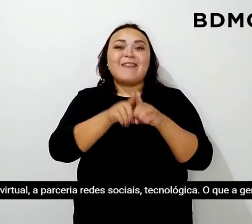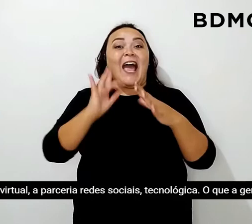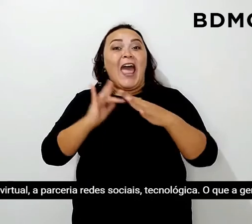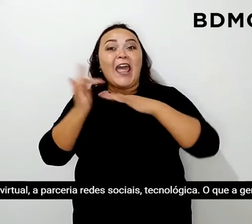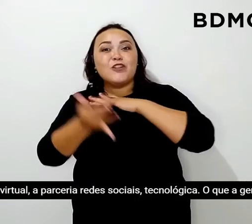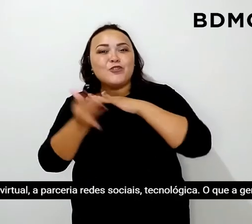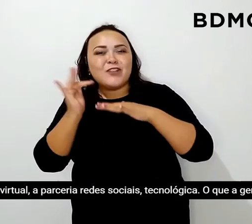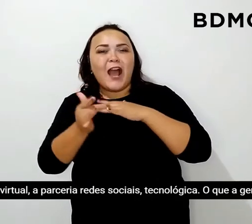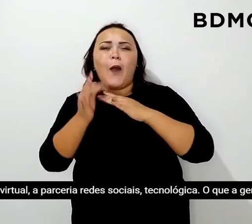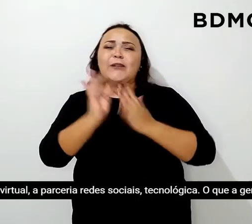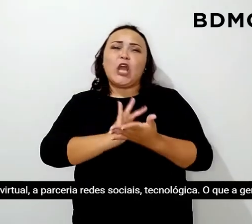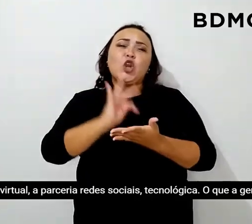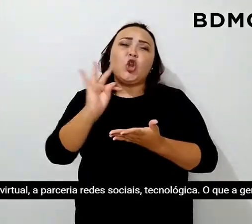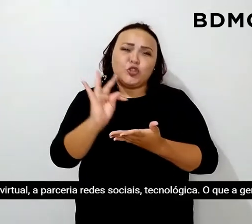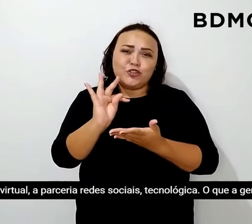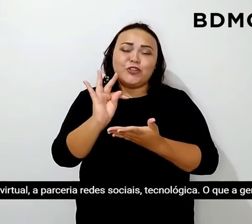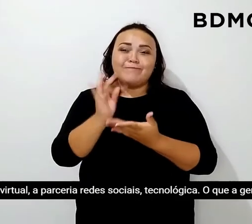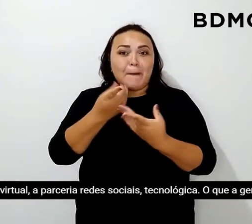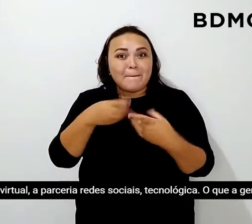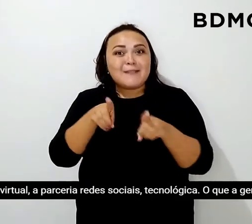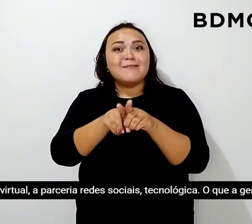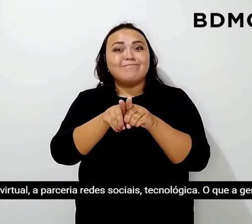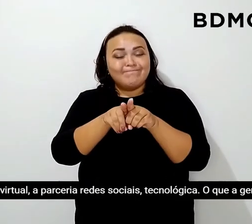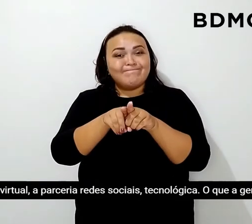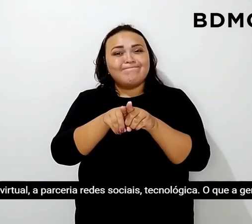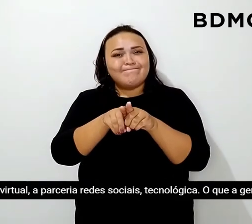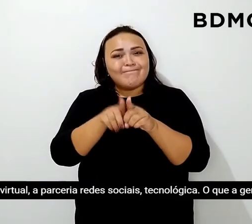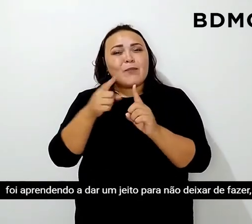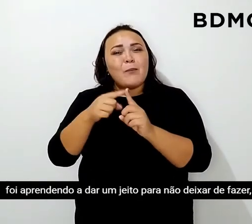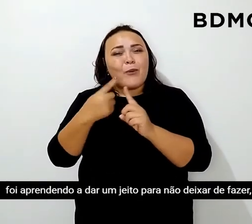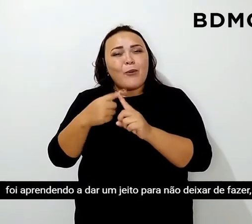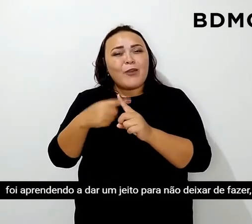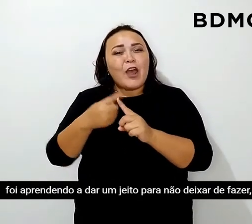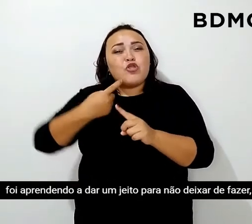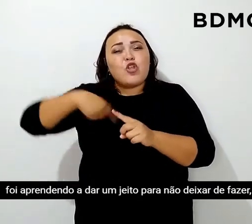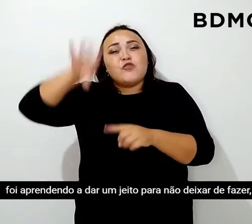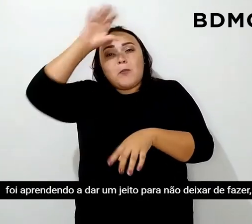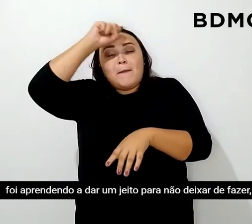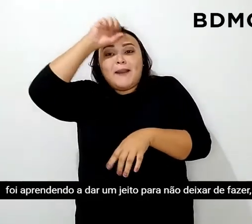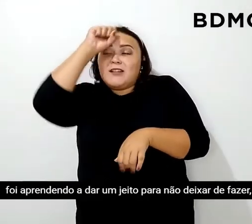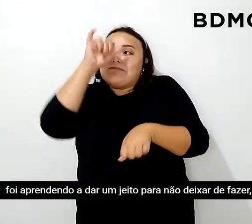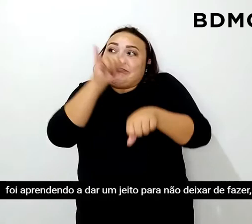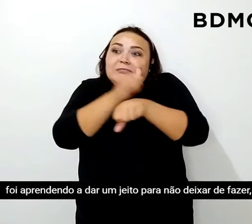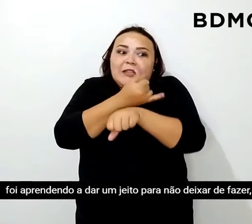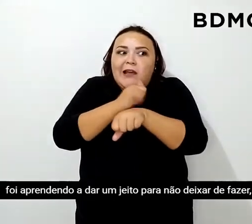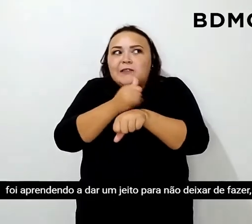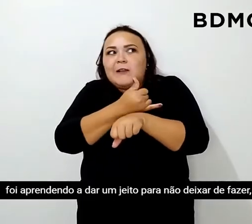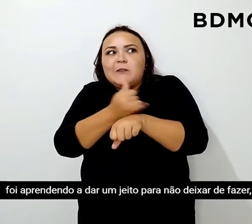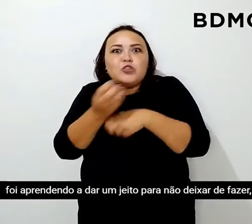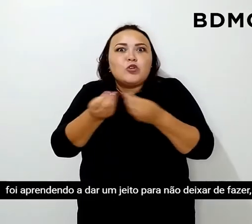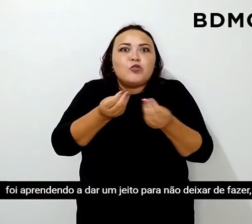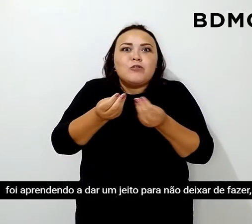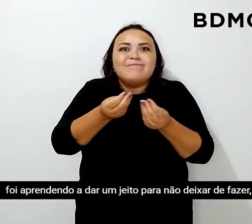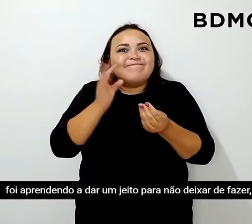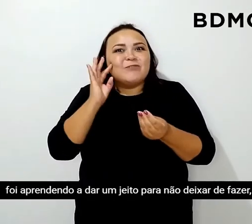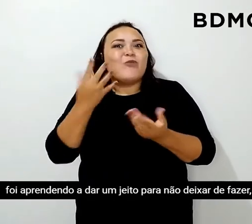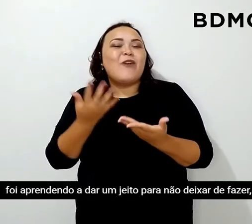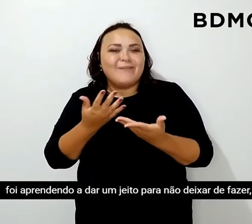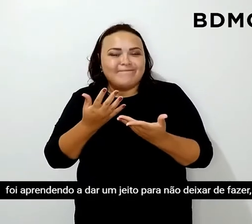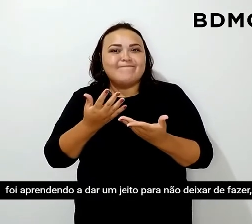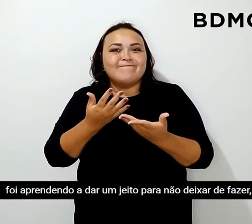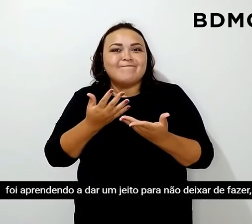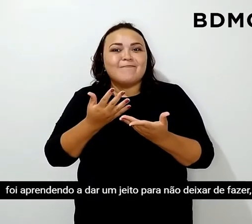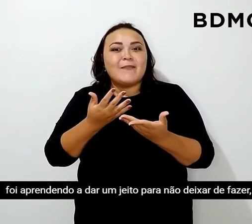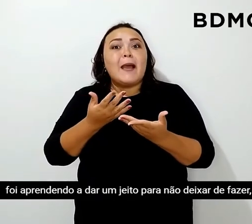redes sociais, tecnológica, porque a gente foi aprendendo a dar um jeito para